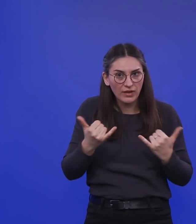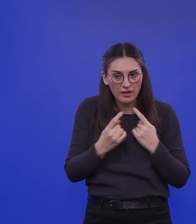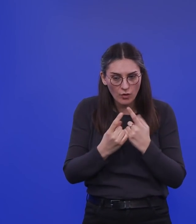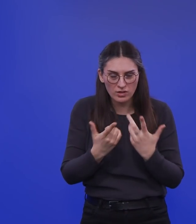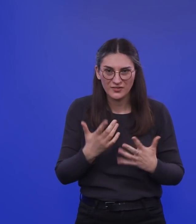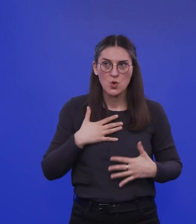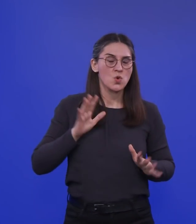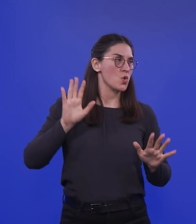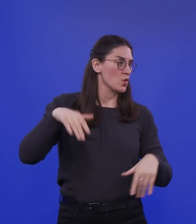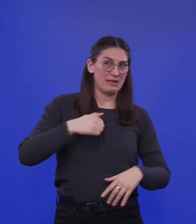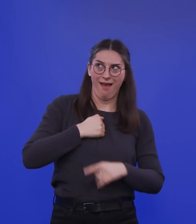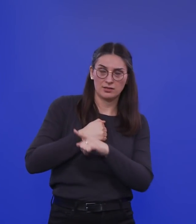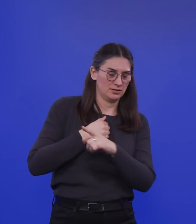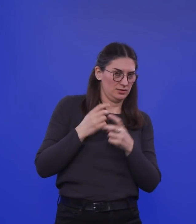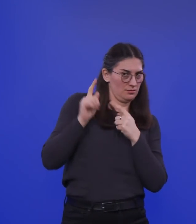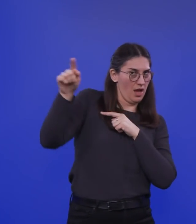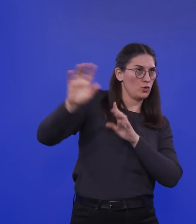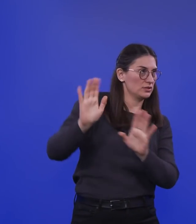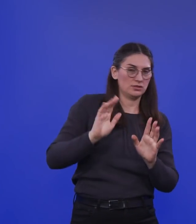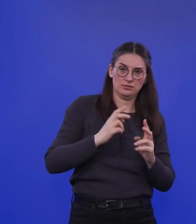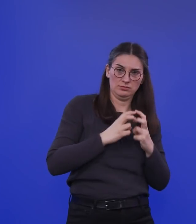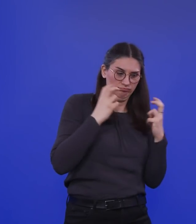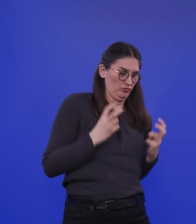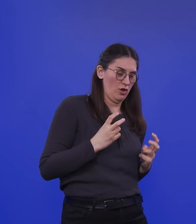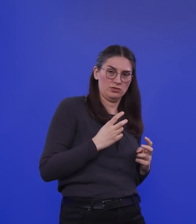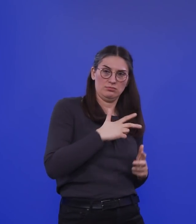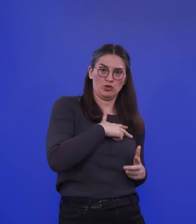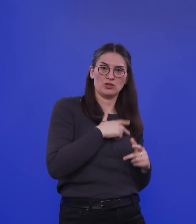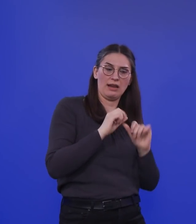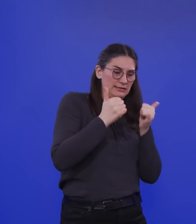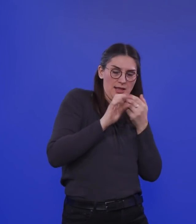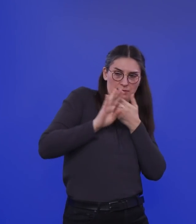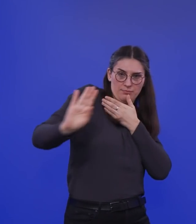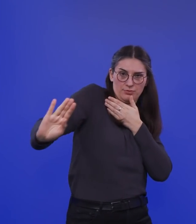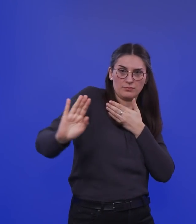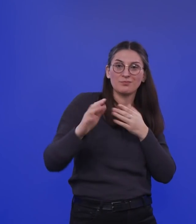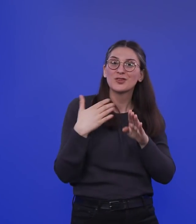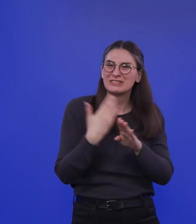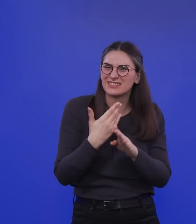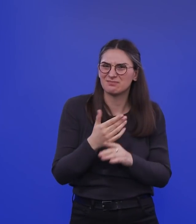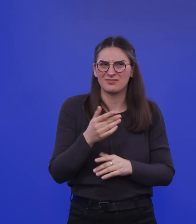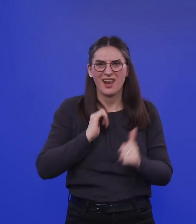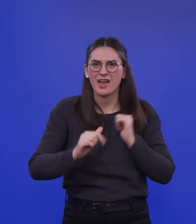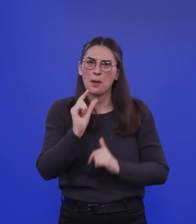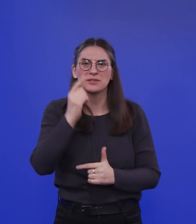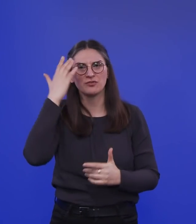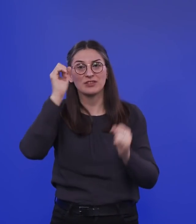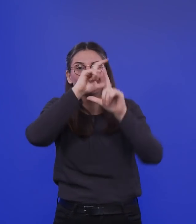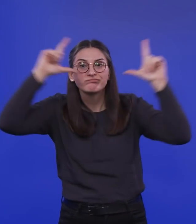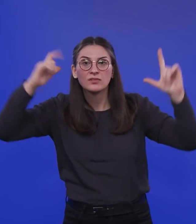soziales Leben einschränken. diesmal aus einem Gefühl, das uns vielleicht auch ein bisschen verloren gegangen ist. Nämlich aus Angst vor